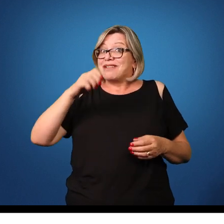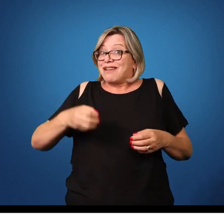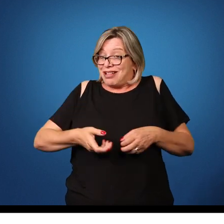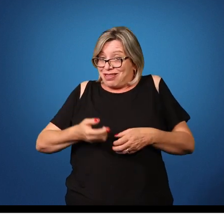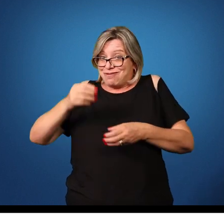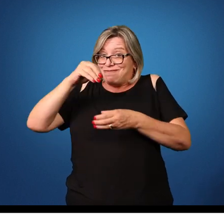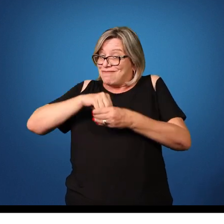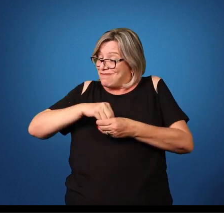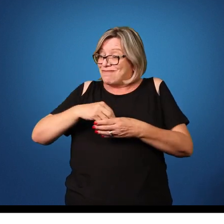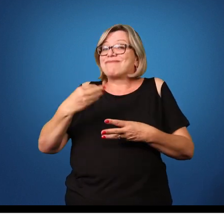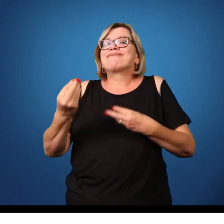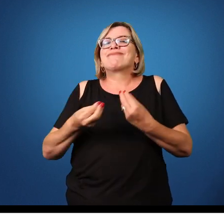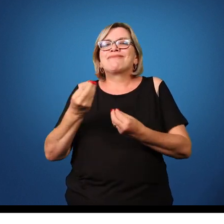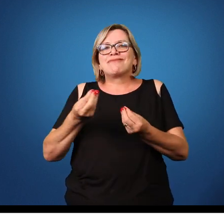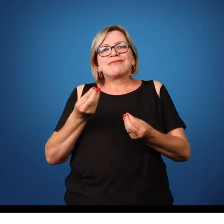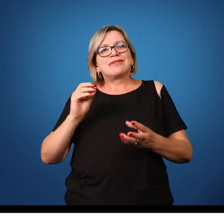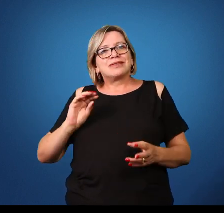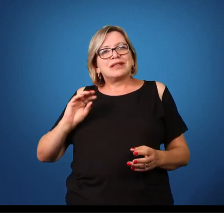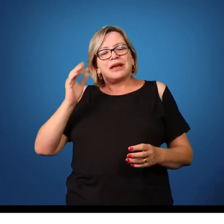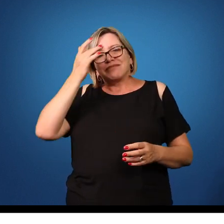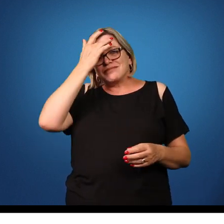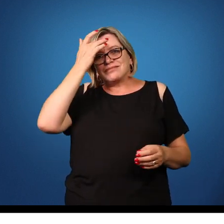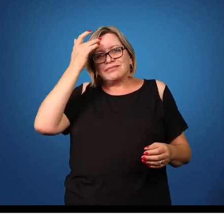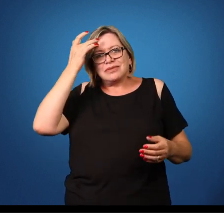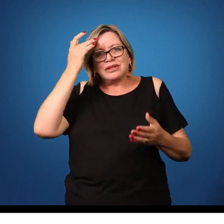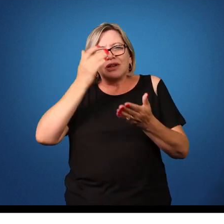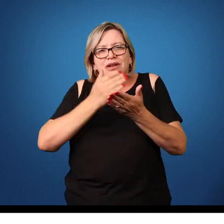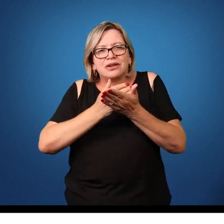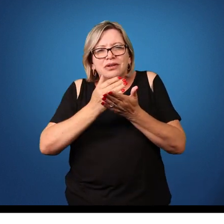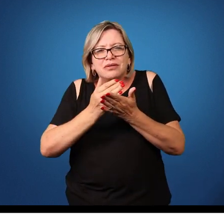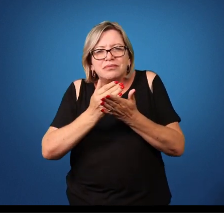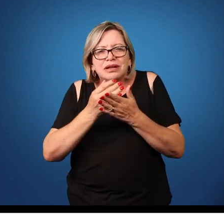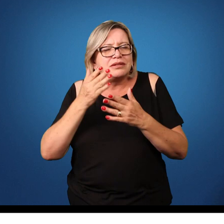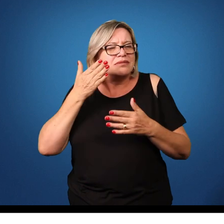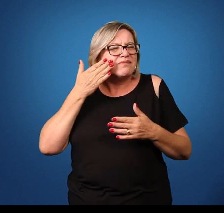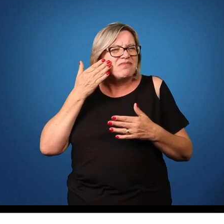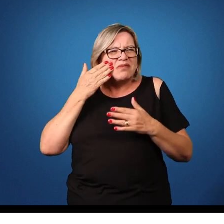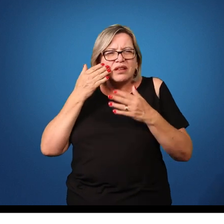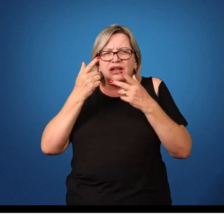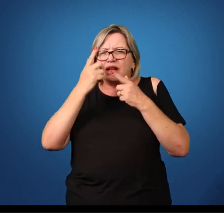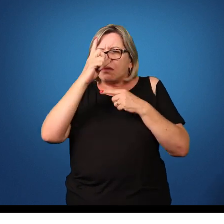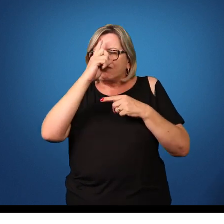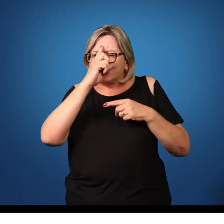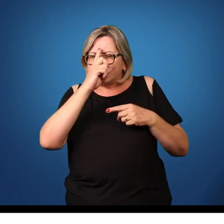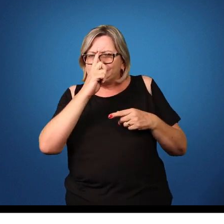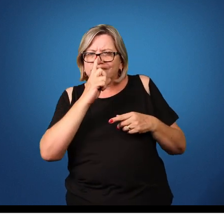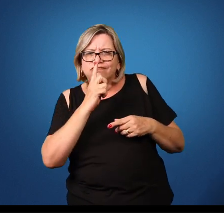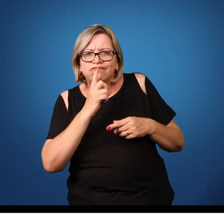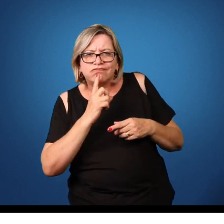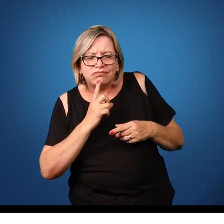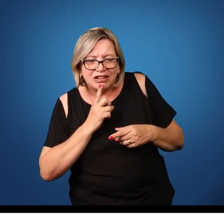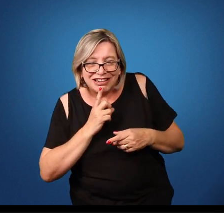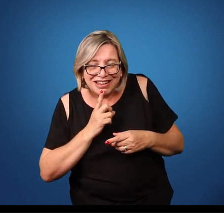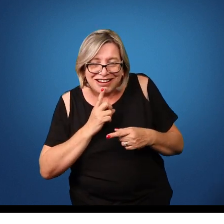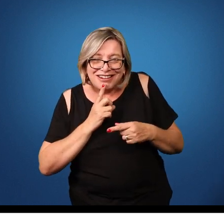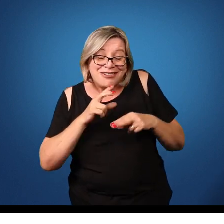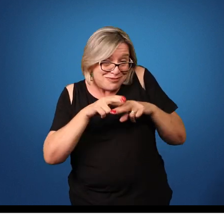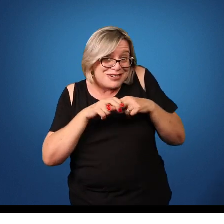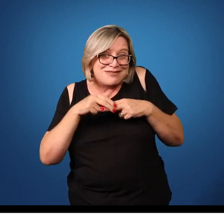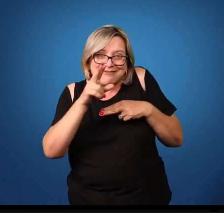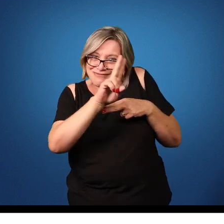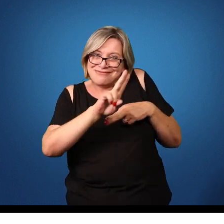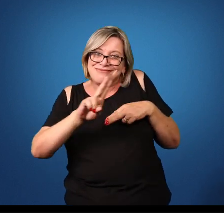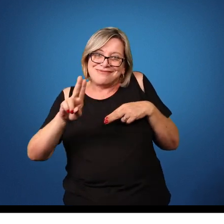órgão. E aí, o indivíduo começa a ficar com a pele pálida, amarela, por isso, no caso, o